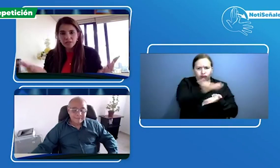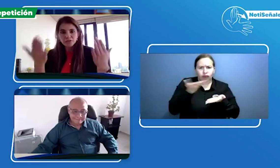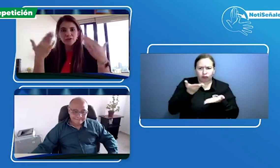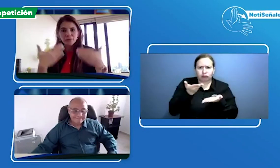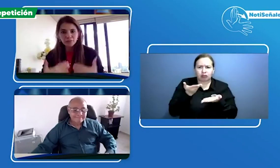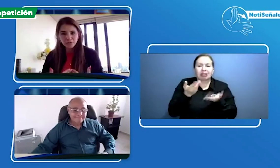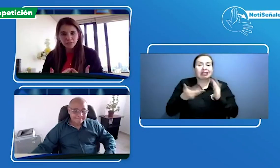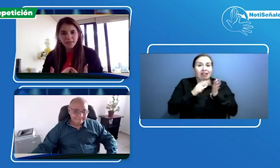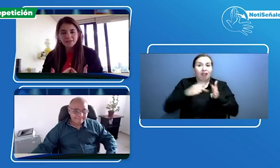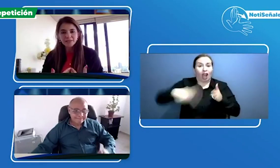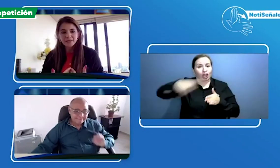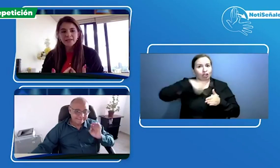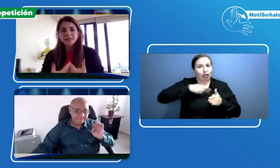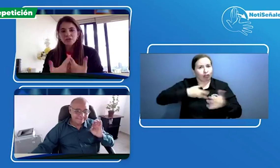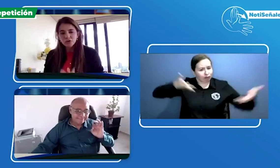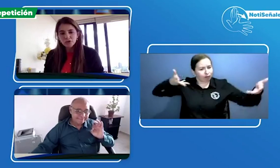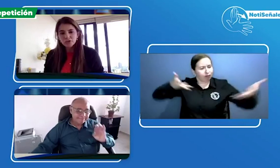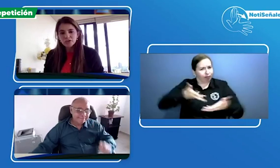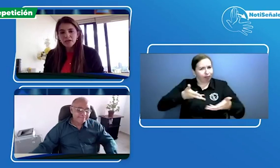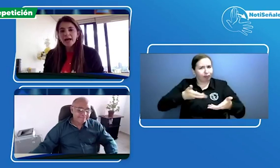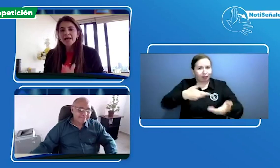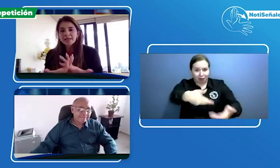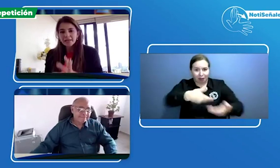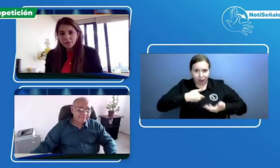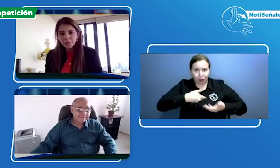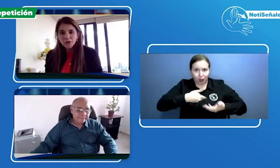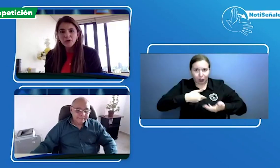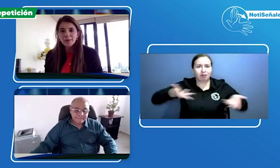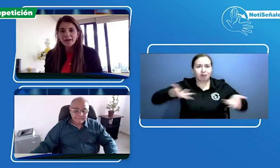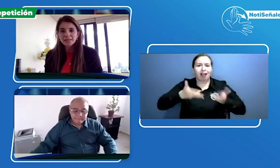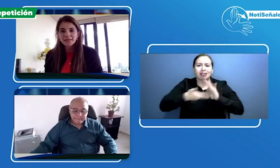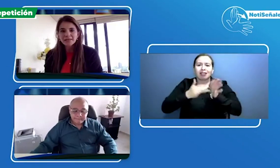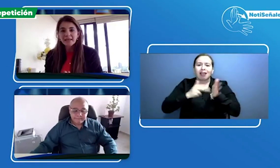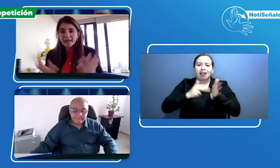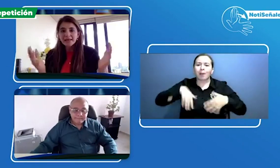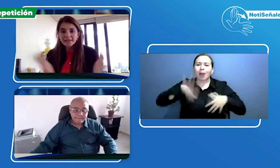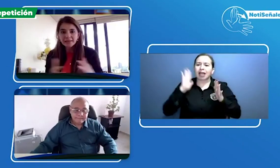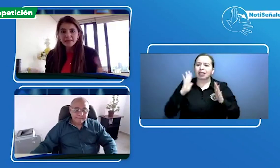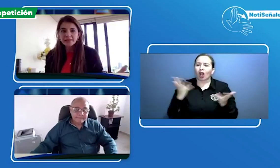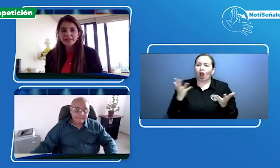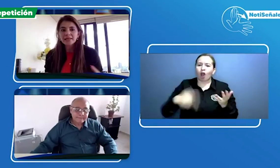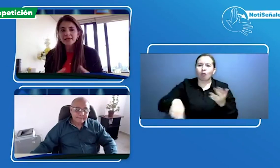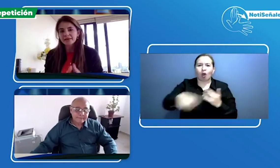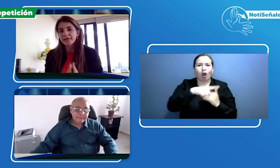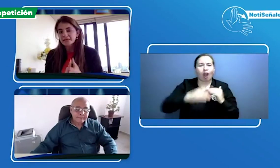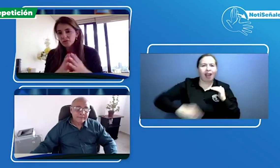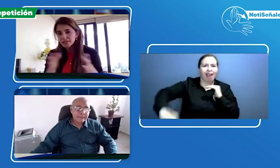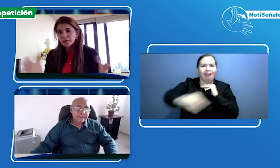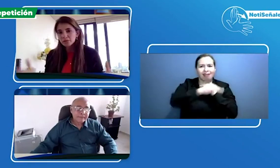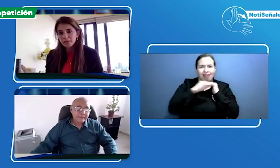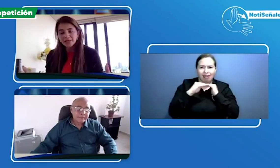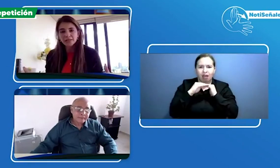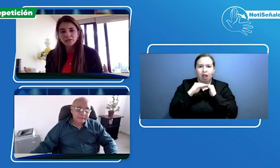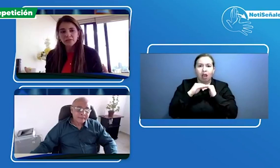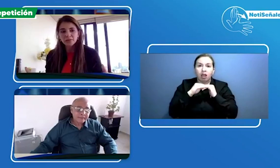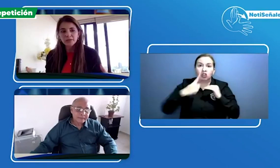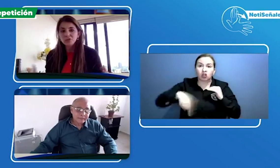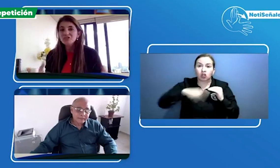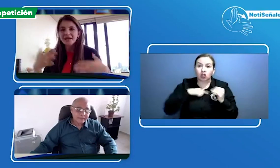ayudamos ustedes y nosotros a generar un poco más de equidad y de que esto que estamos generando tan bonito se haga